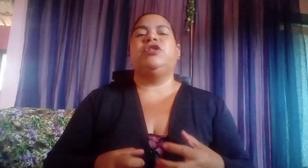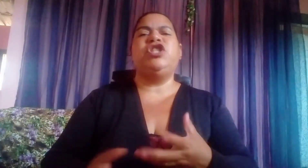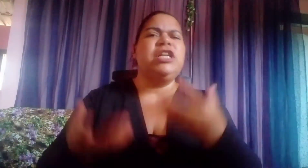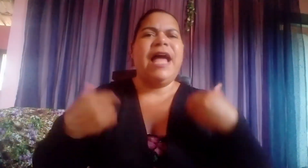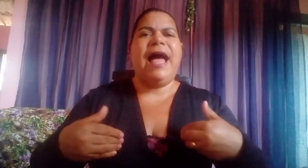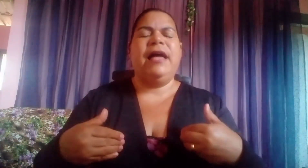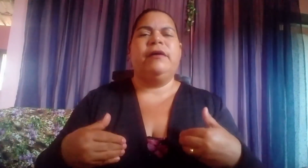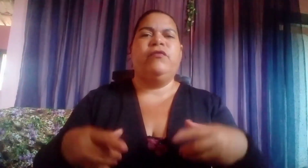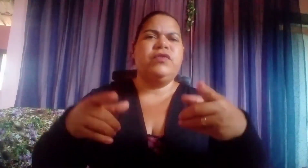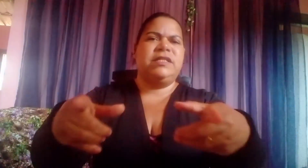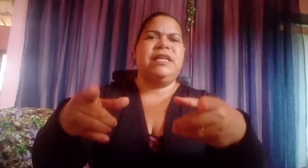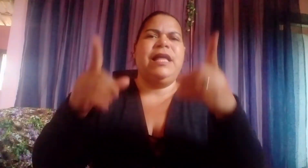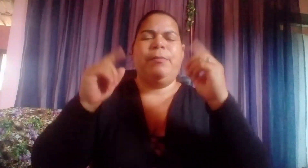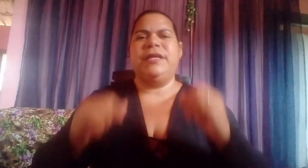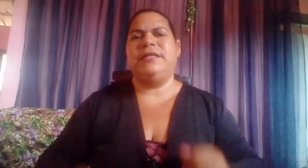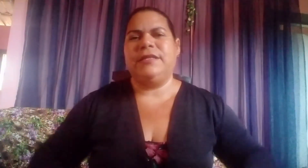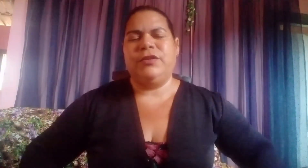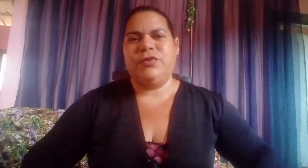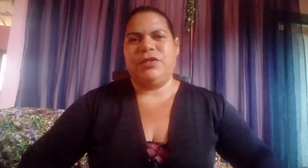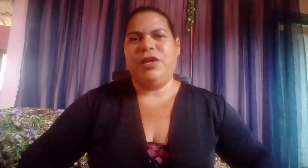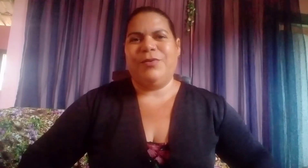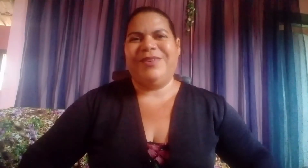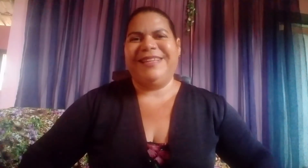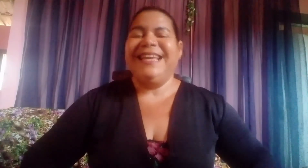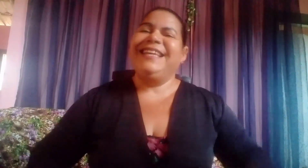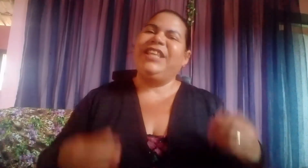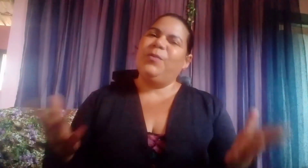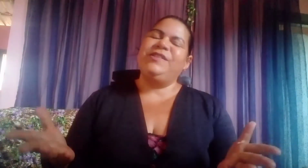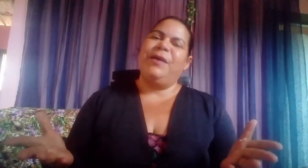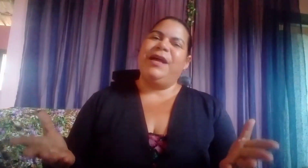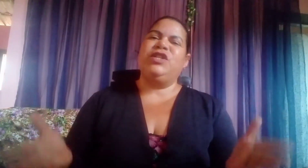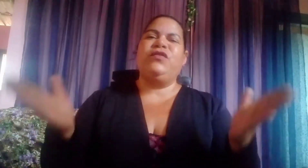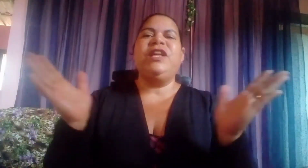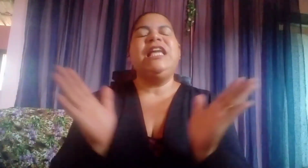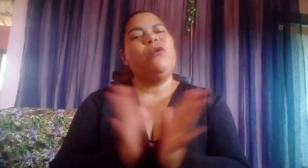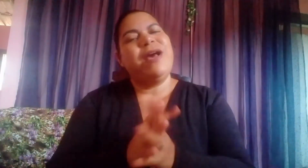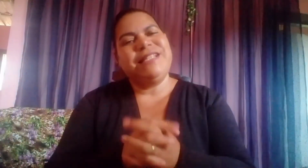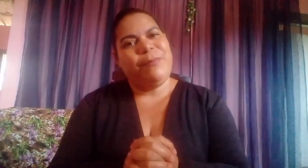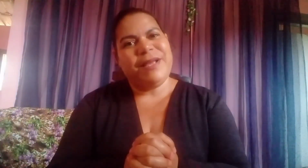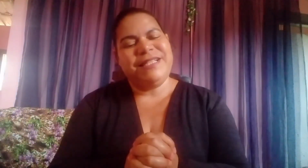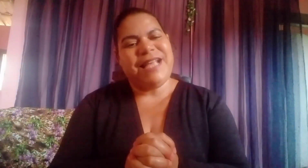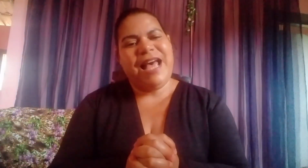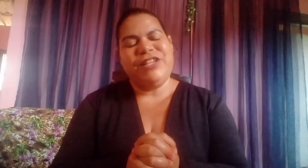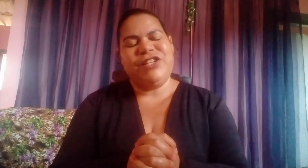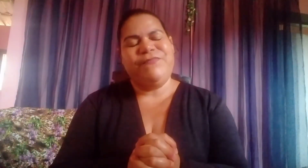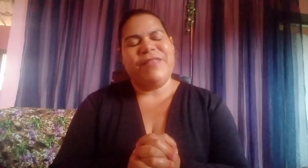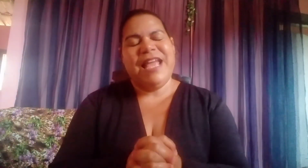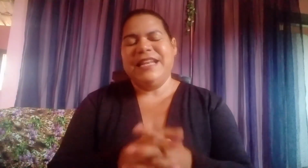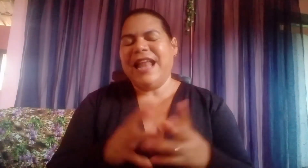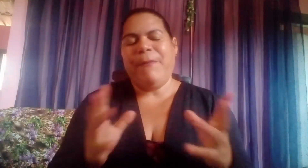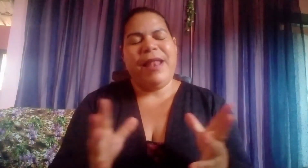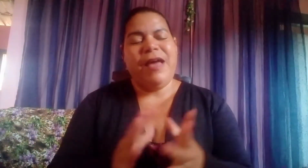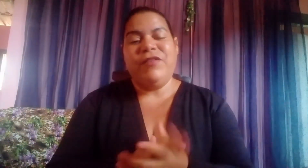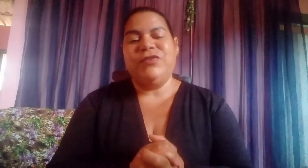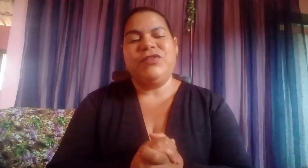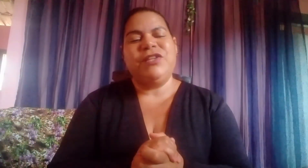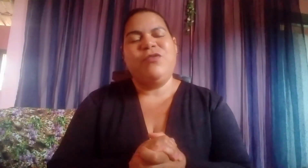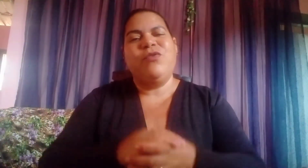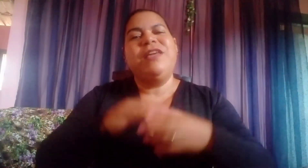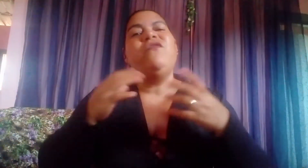Tirar você da presença do Senhor. Então, meus amados. Fiquem com esta passagem. Na palavra do Senhor. Que